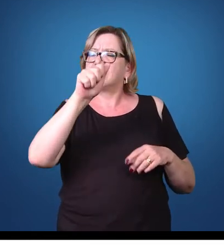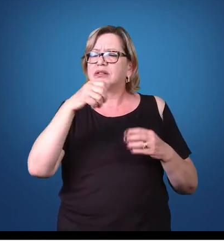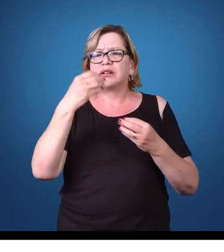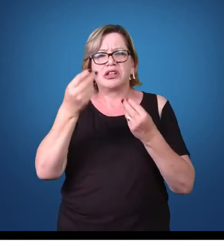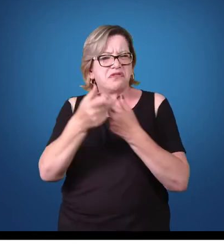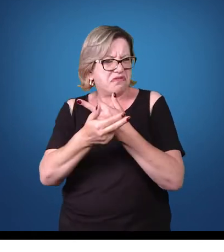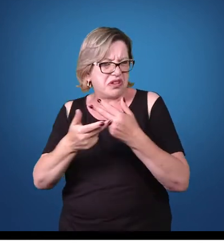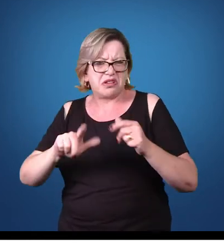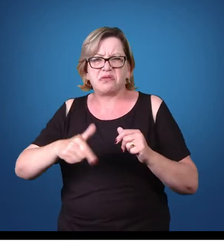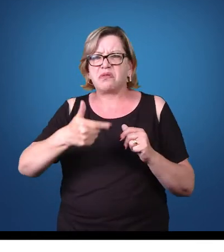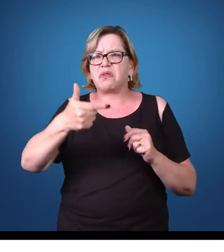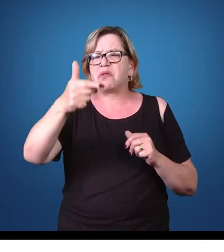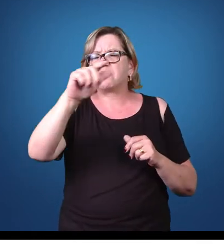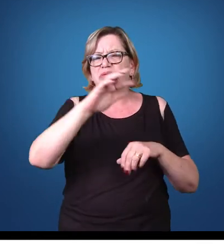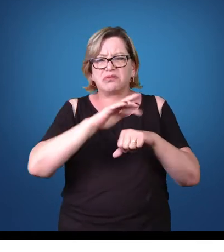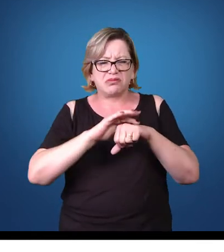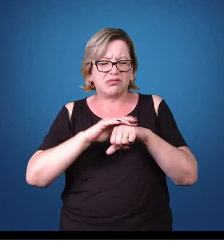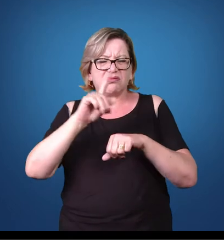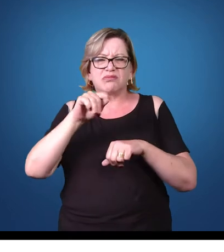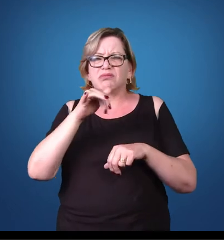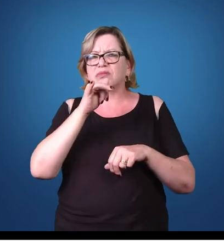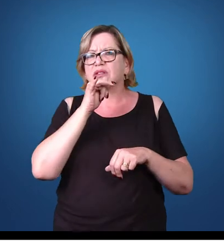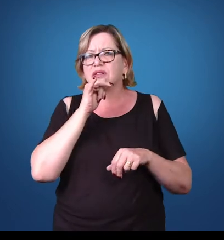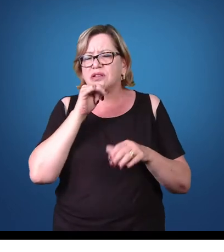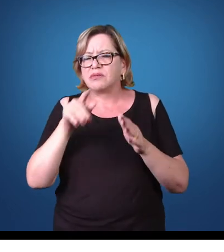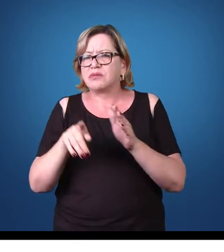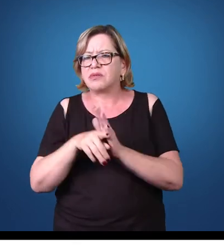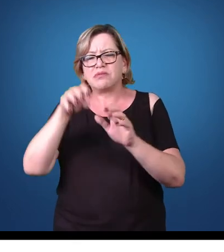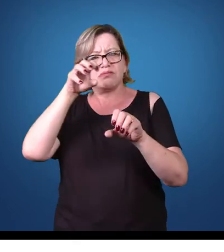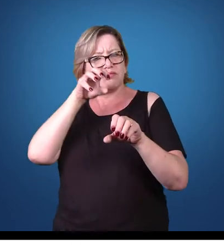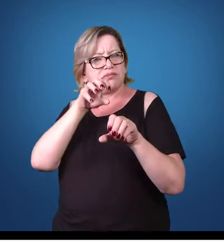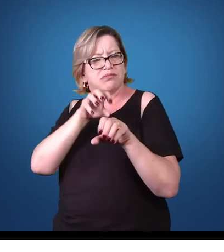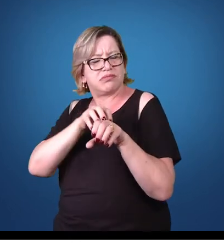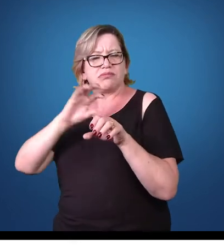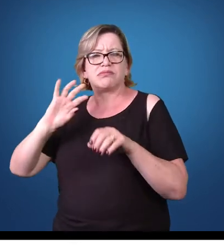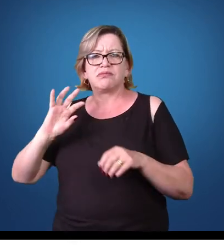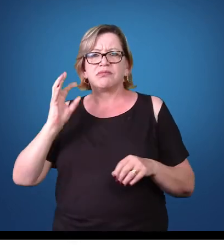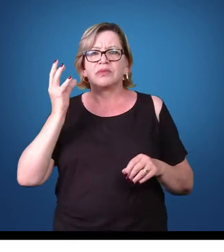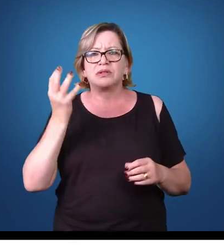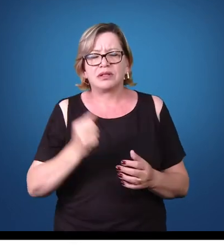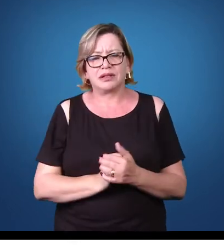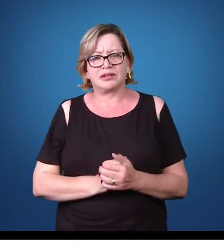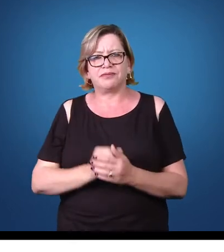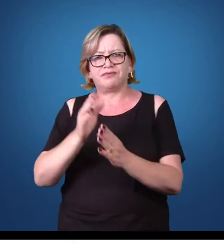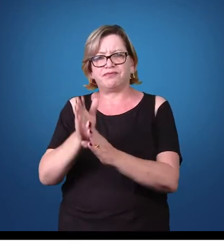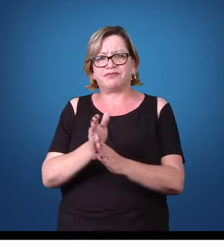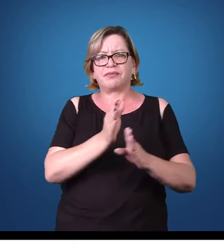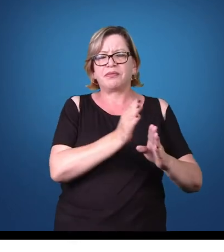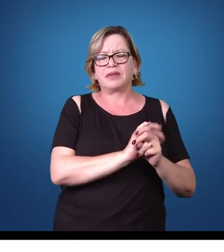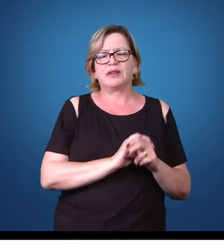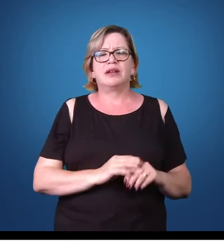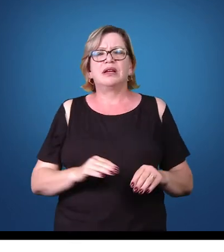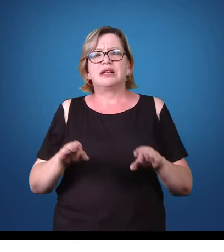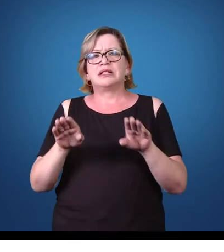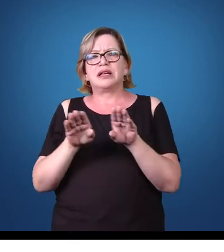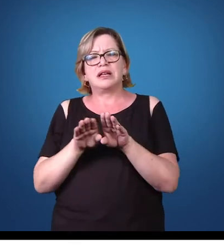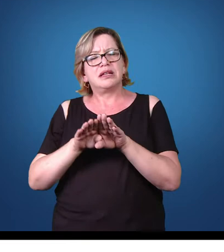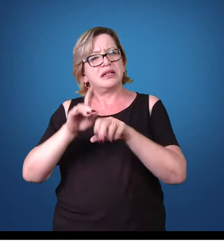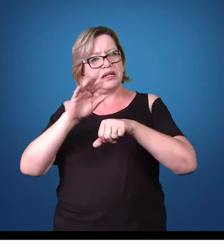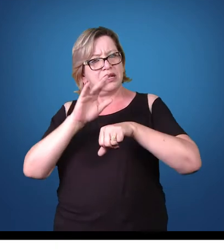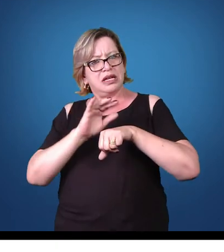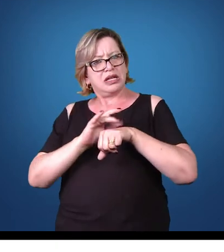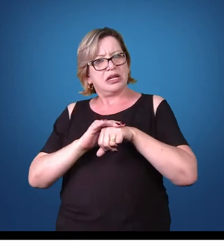exemplos de doenças parasitárias vinculadas por vetores. Em função das doenças parasitárias que